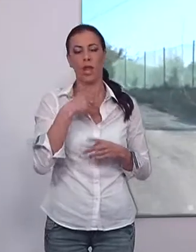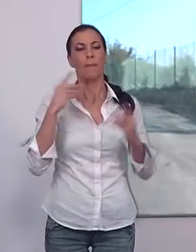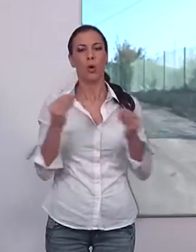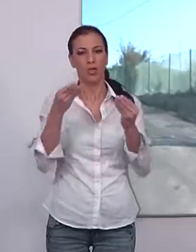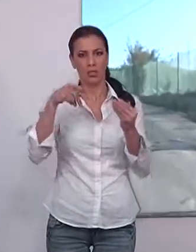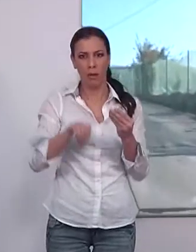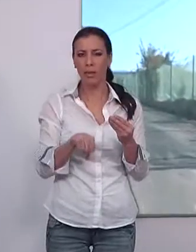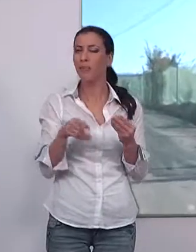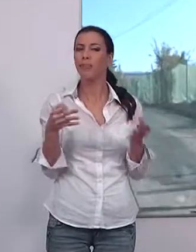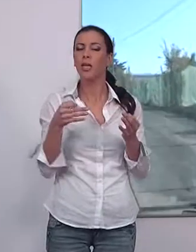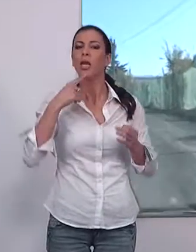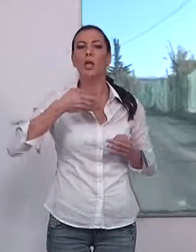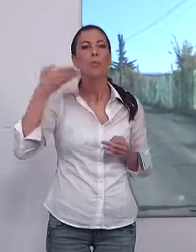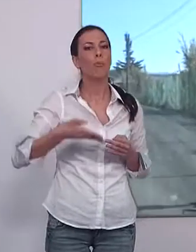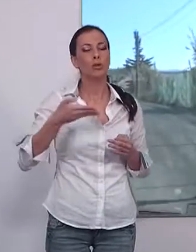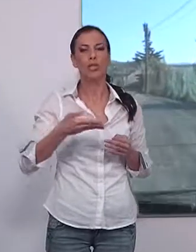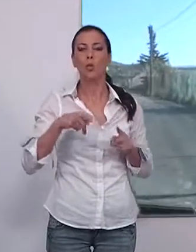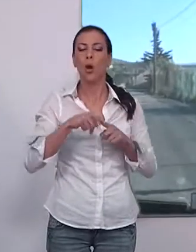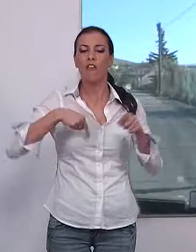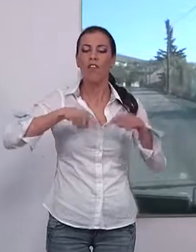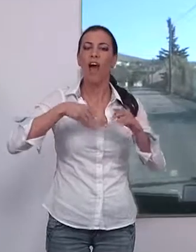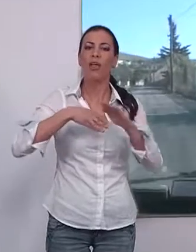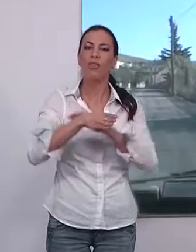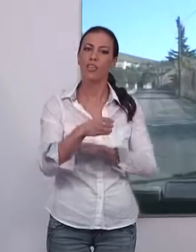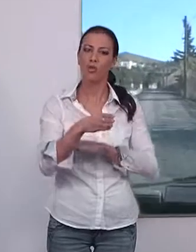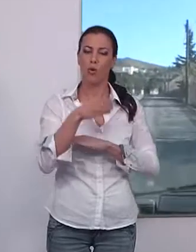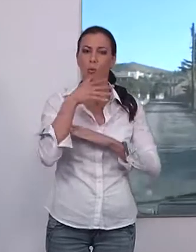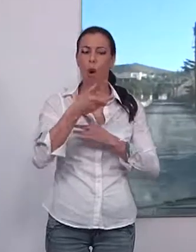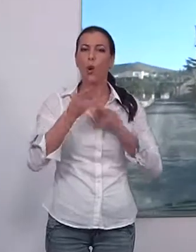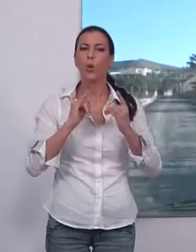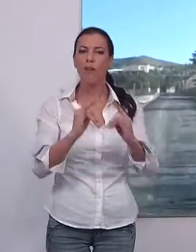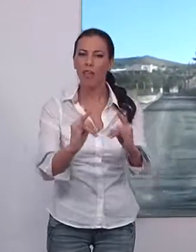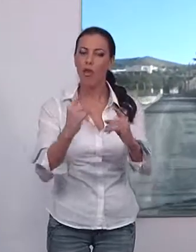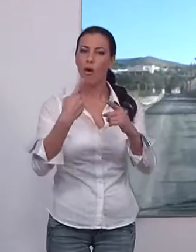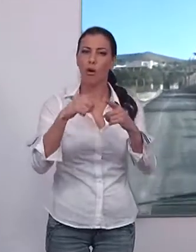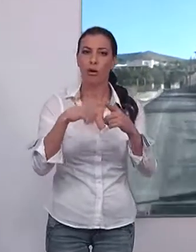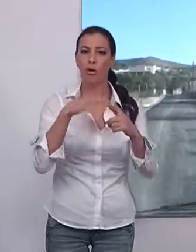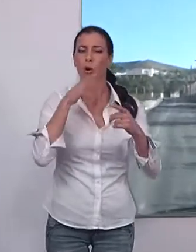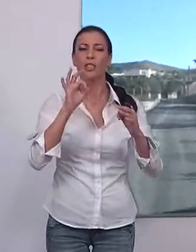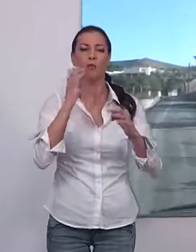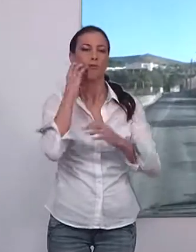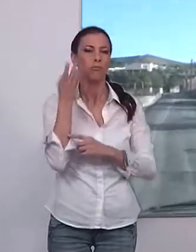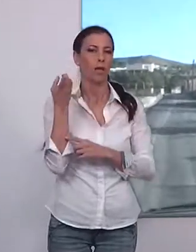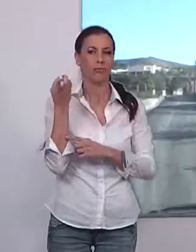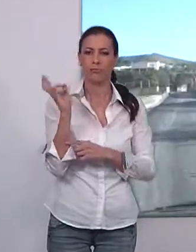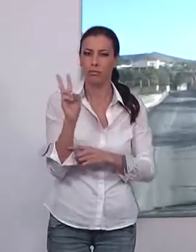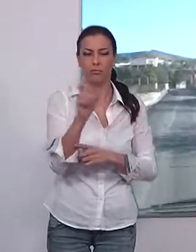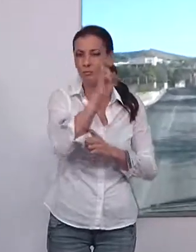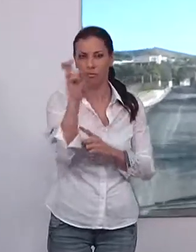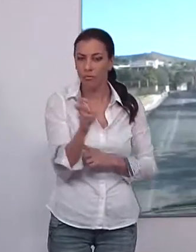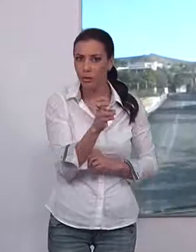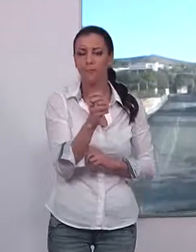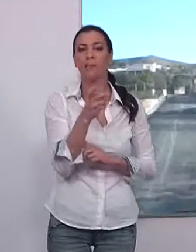paquete de mejoras. Se trata de una importante vía de acceso a la superficie cultivada, dedicada a subtropicales y a